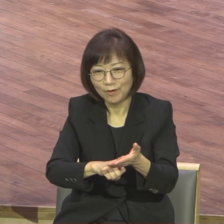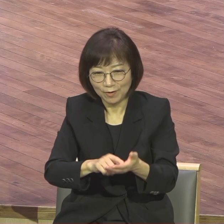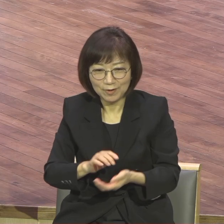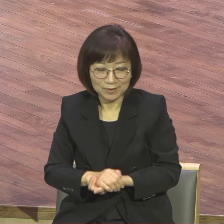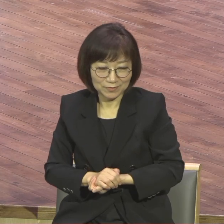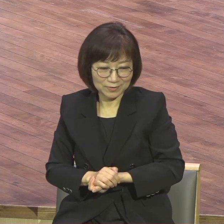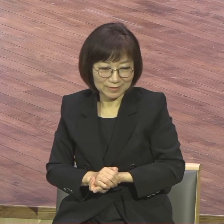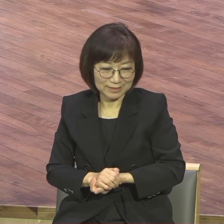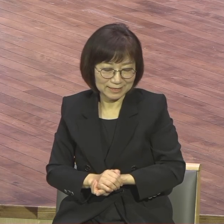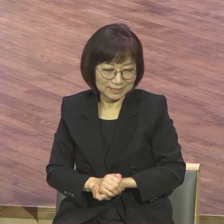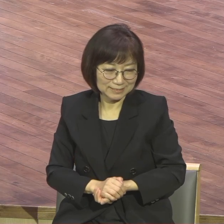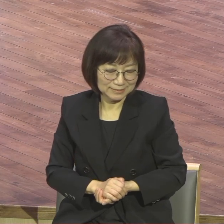그냥 기본 기본